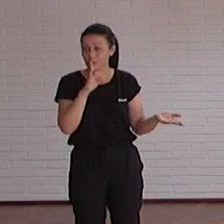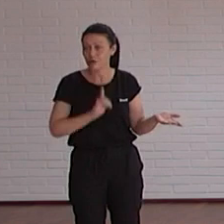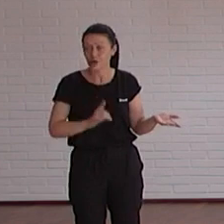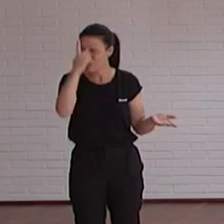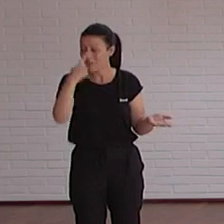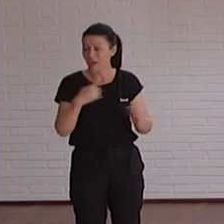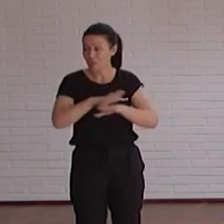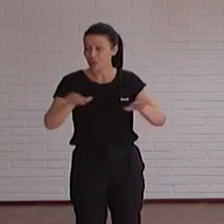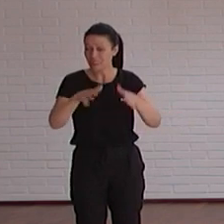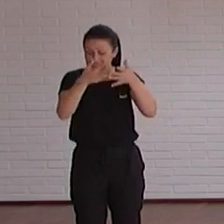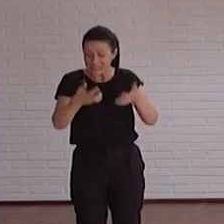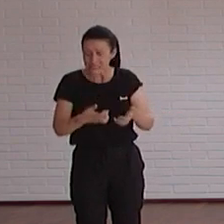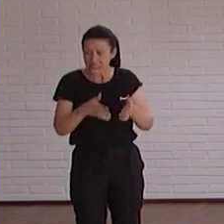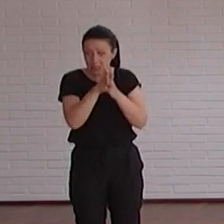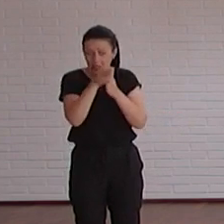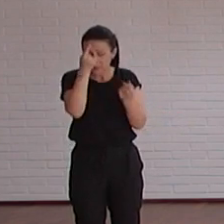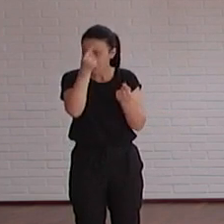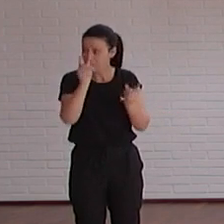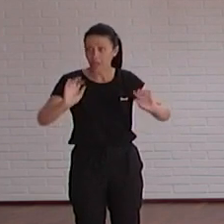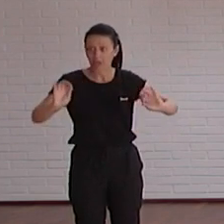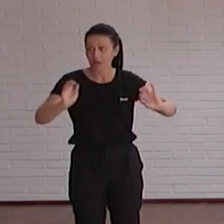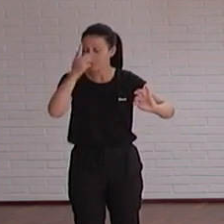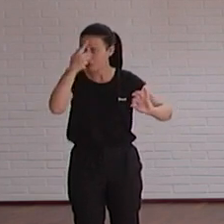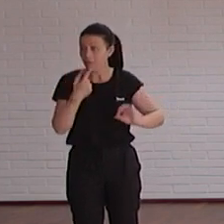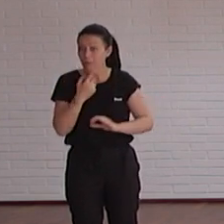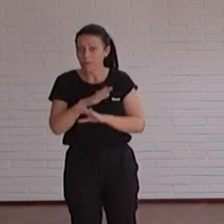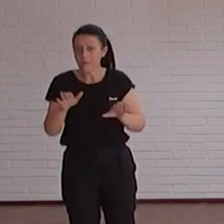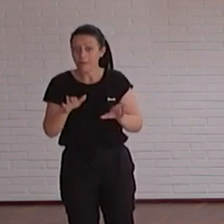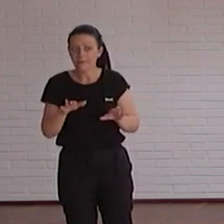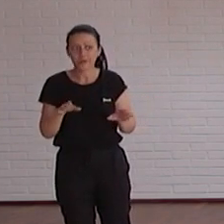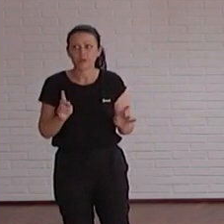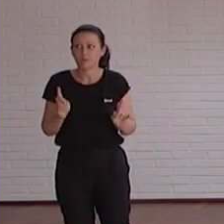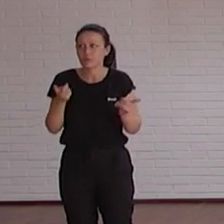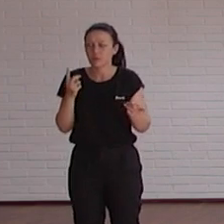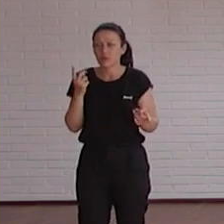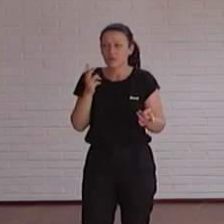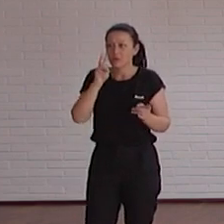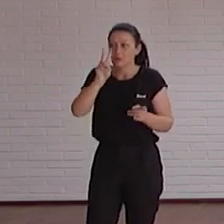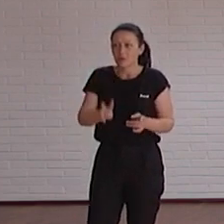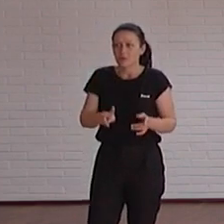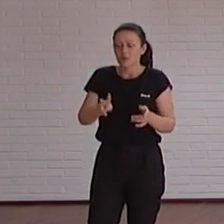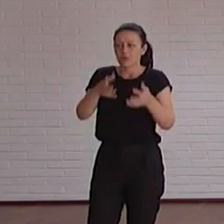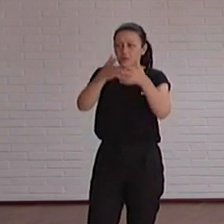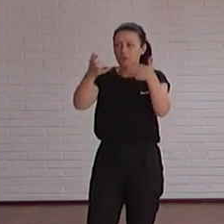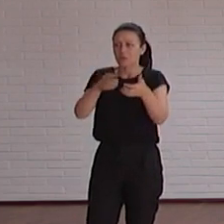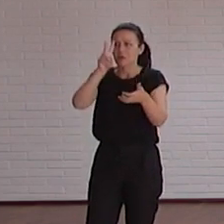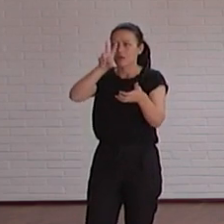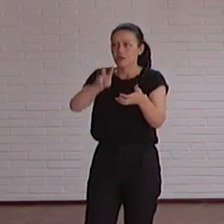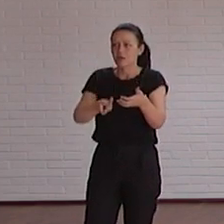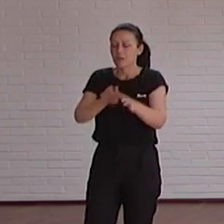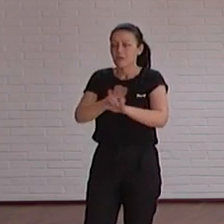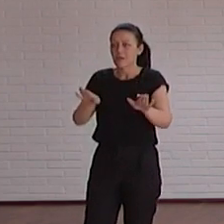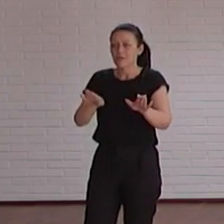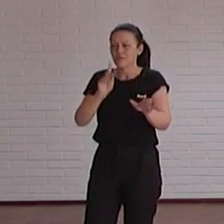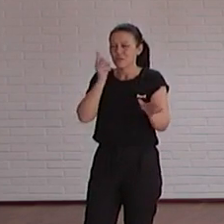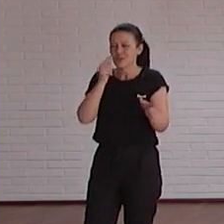solo habían puesto en vez de escribirlo habían puesto una imagen pero tú a primera vista no te das cuenta que es una imagen tú estás viendo el texto y lo estás leyendo entonces claro cuando me dijo él